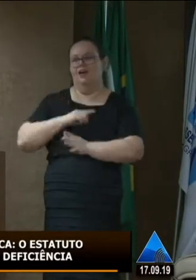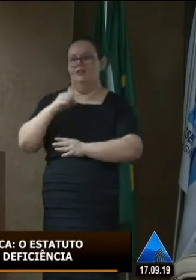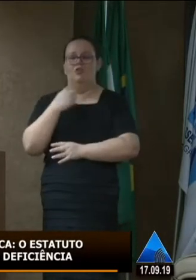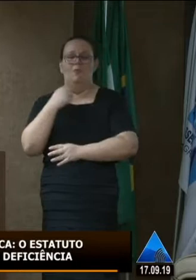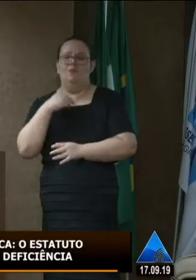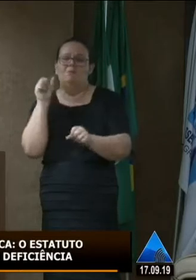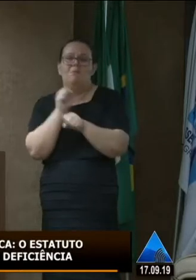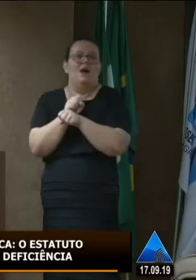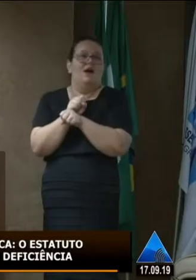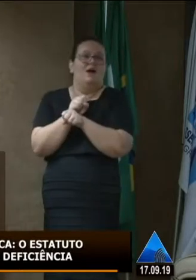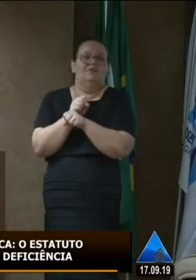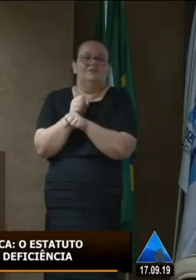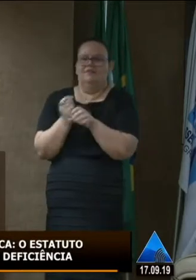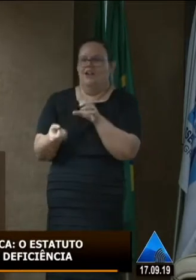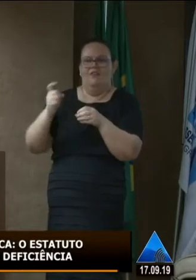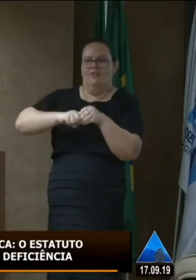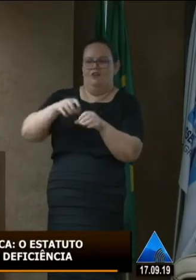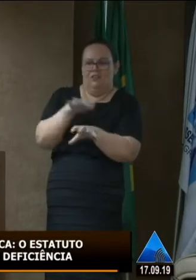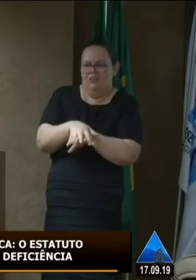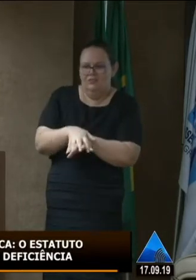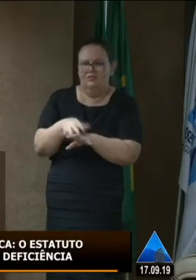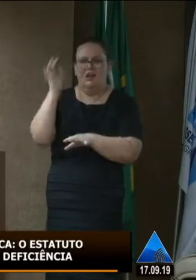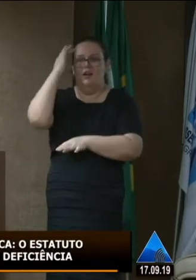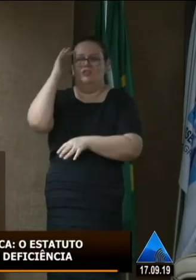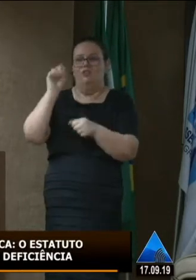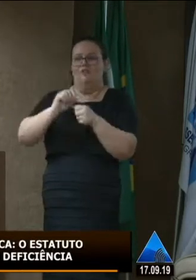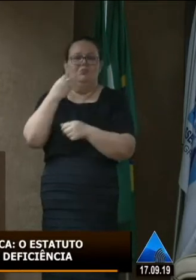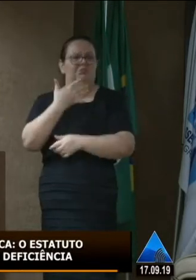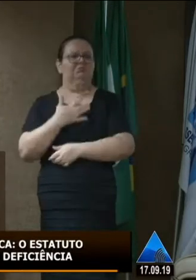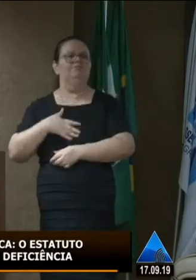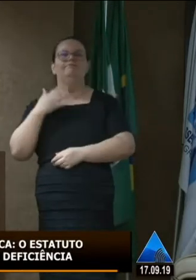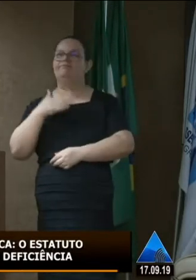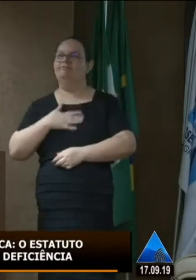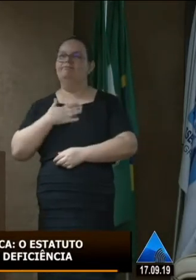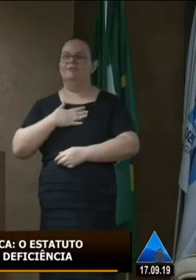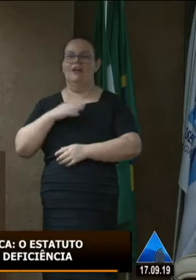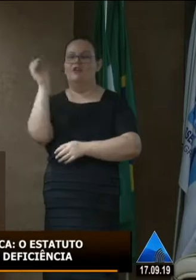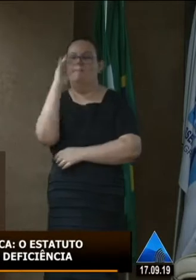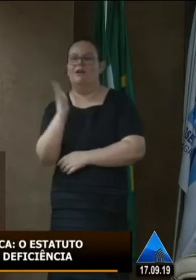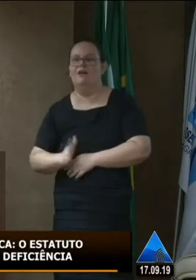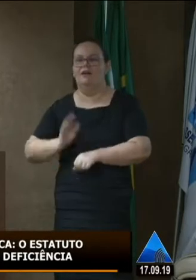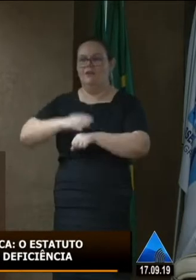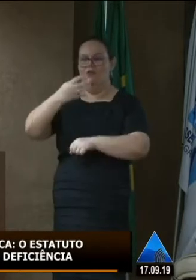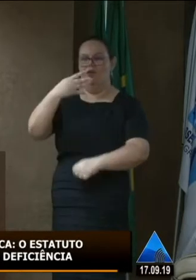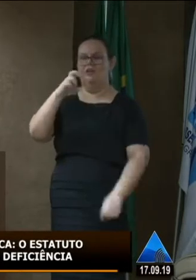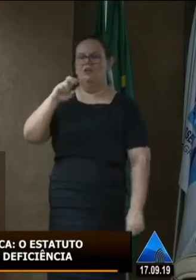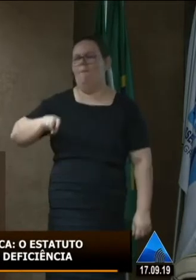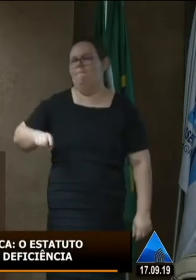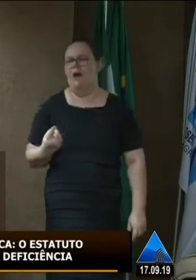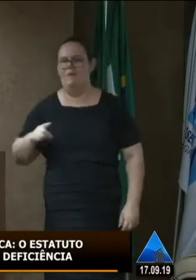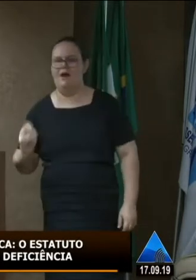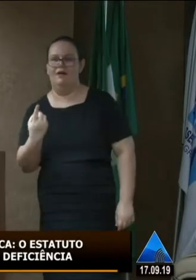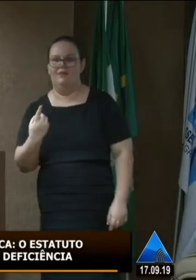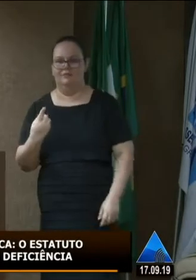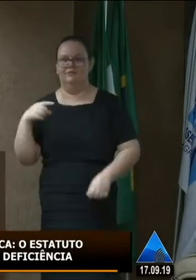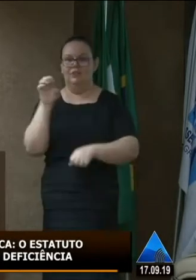voltar à exclusão e achar o que foi feito está muito bom no Brasil somos mais de 45 milhões no